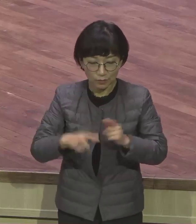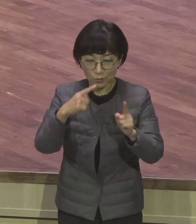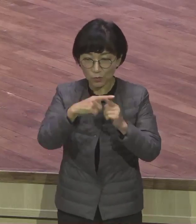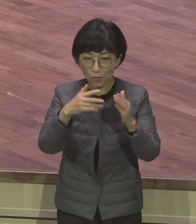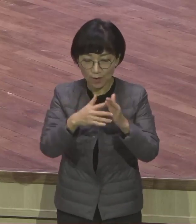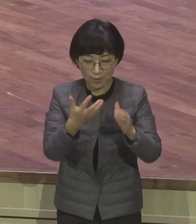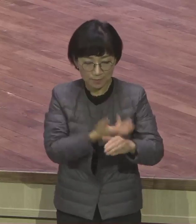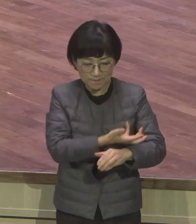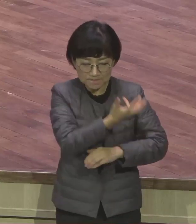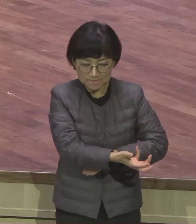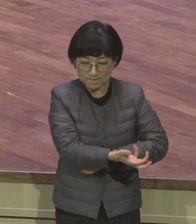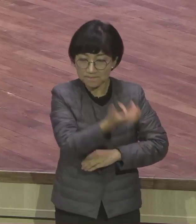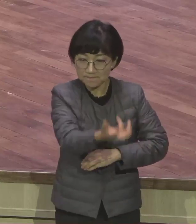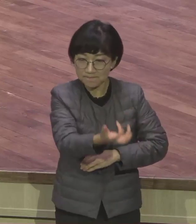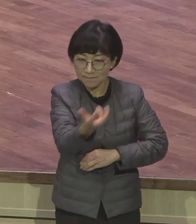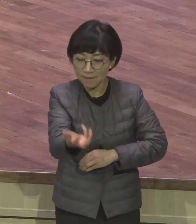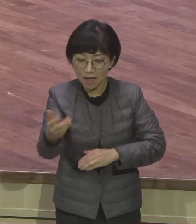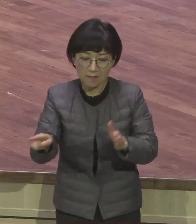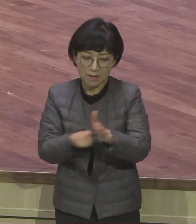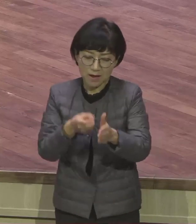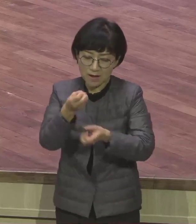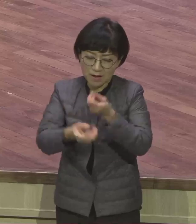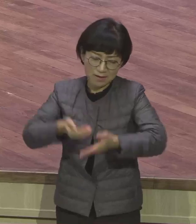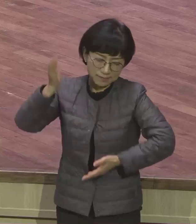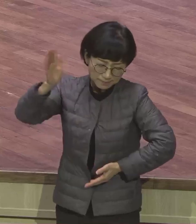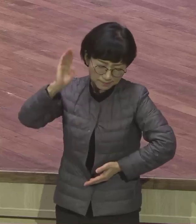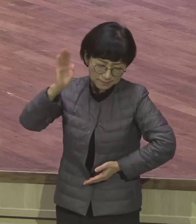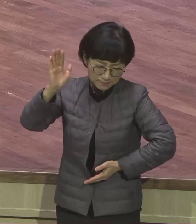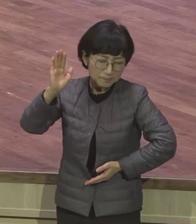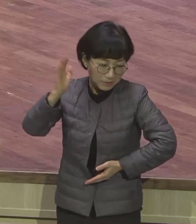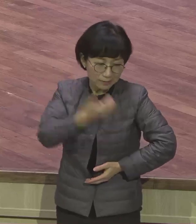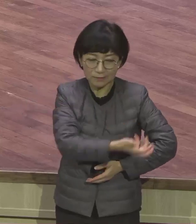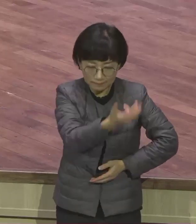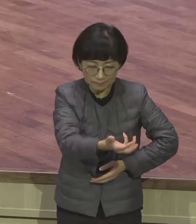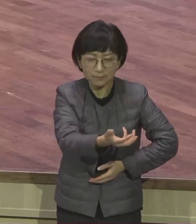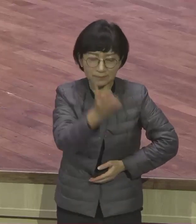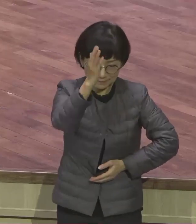장자교회다 제일 큰 교회들만 뭐 그 정도가 아니에요.